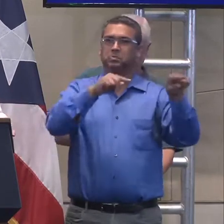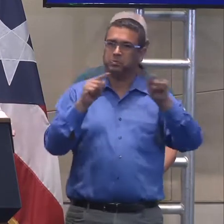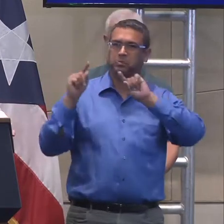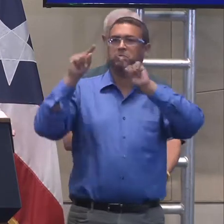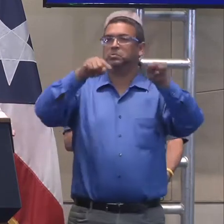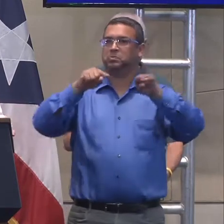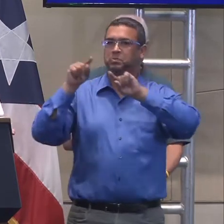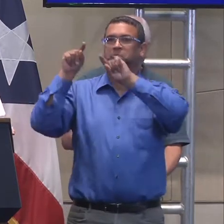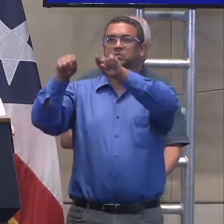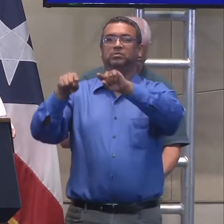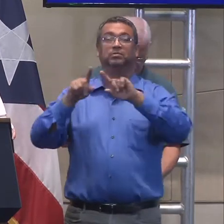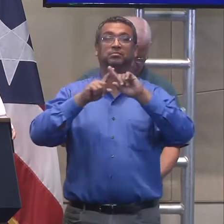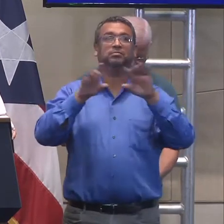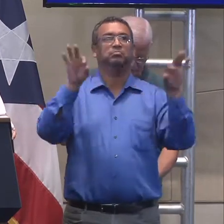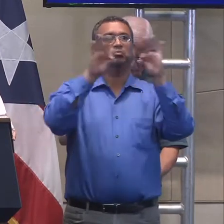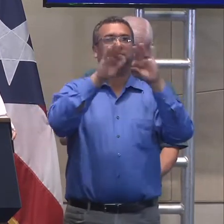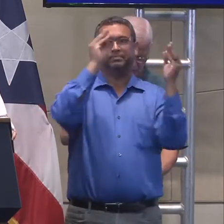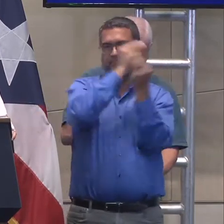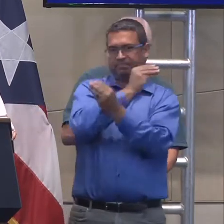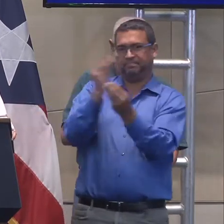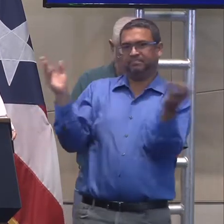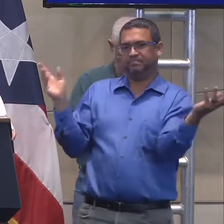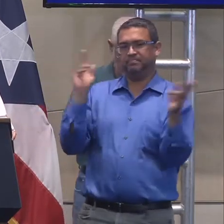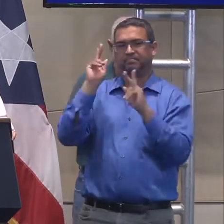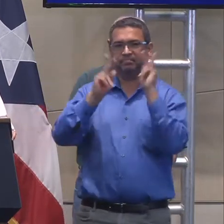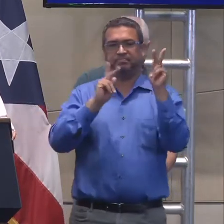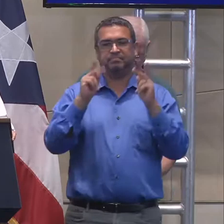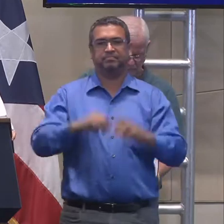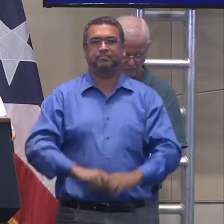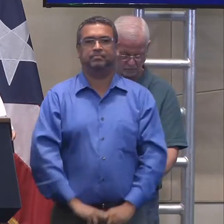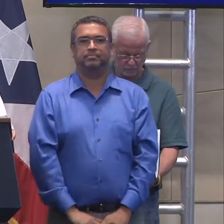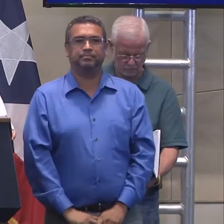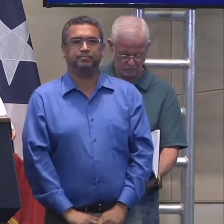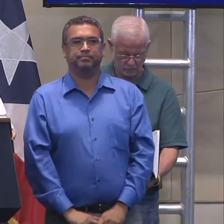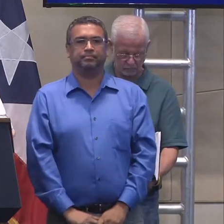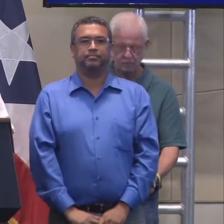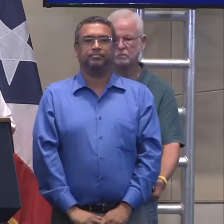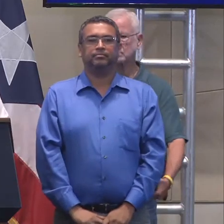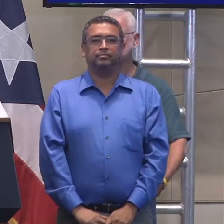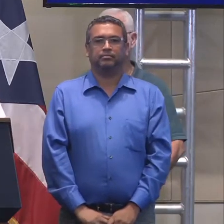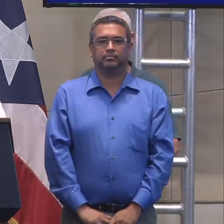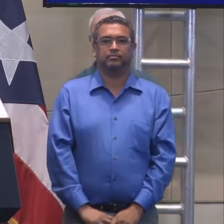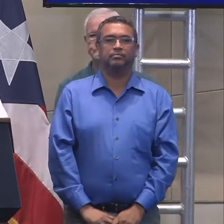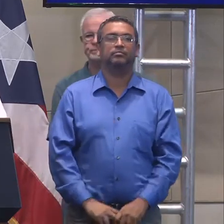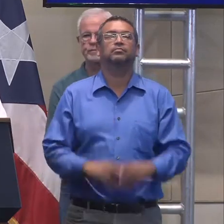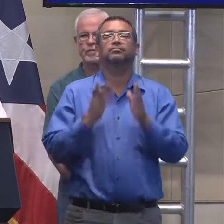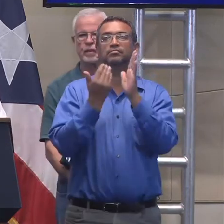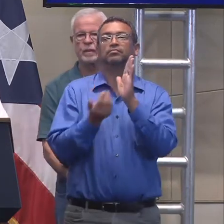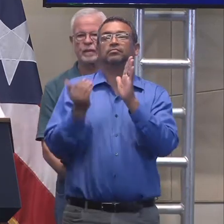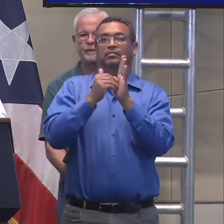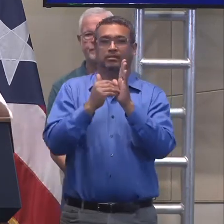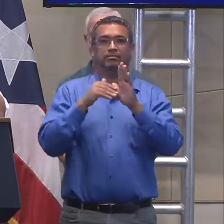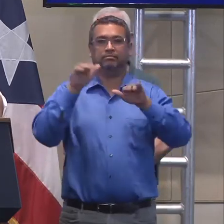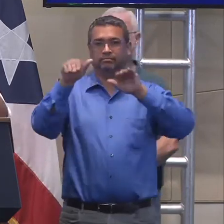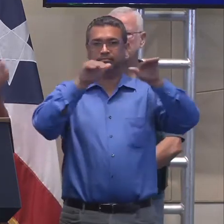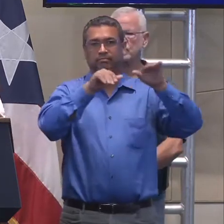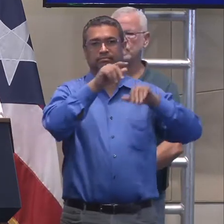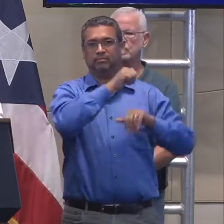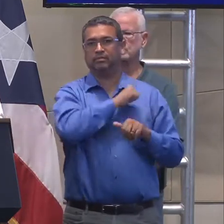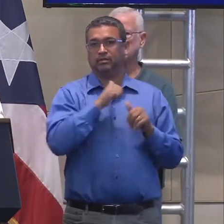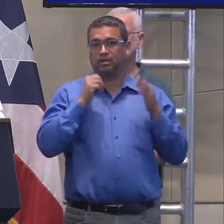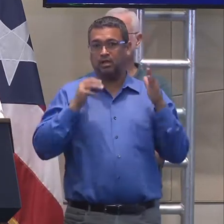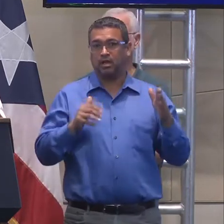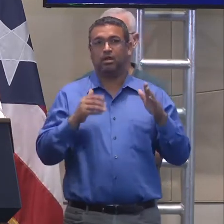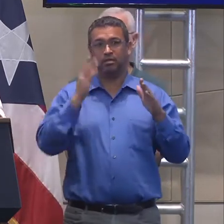necesite, a que pueda caer en un lugar y recoger esa, esa comida y esa, y esa agua. Así que invitamos nuevamente a que eso ocurra y les